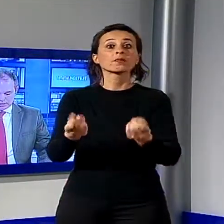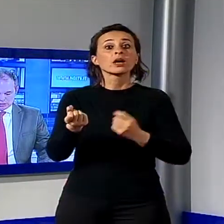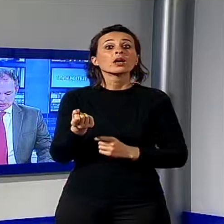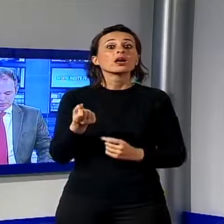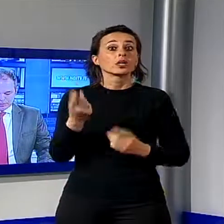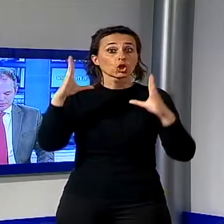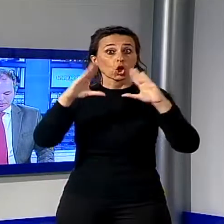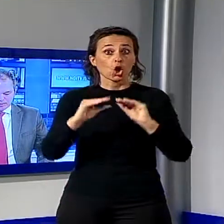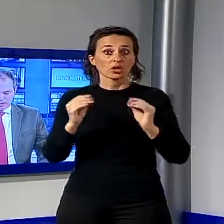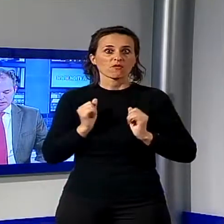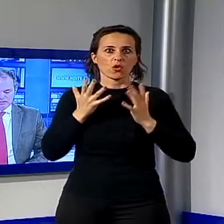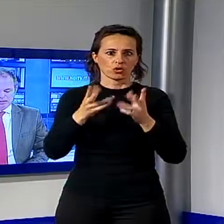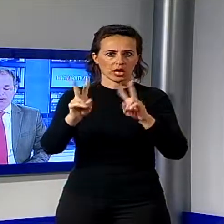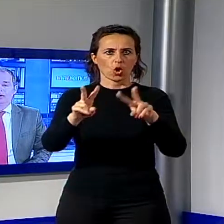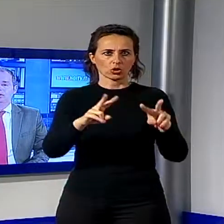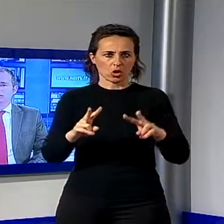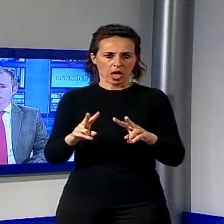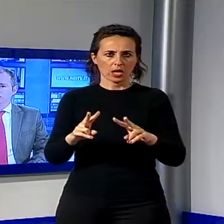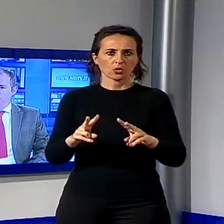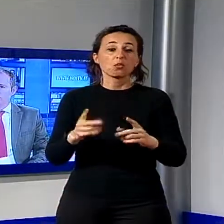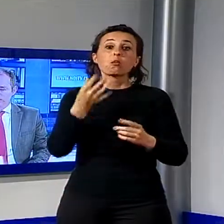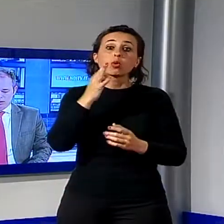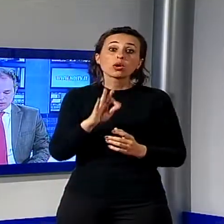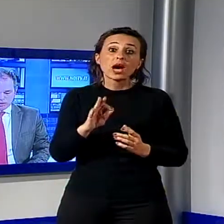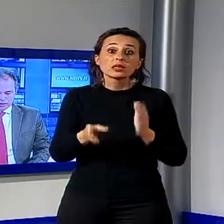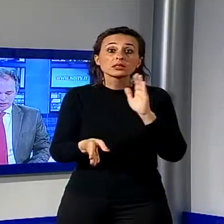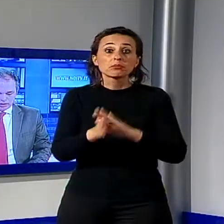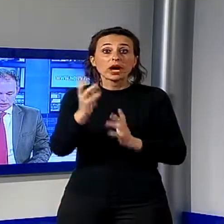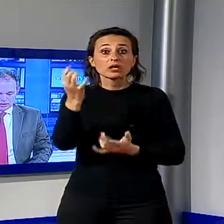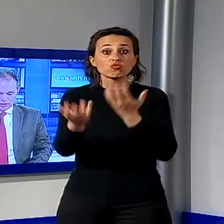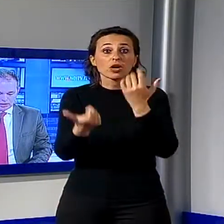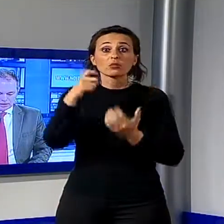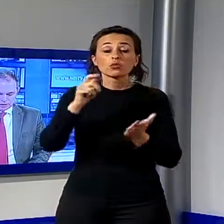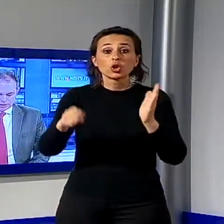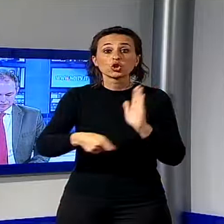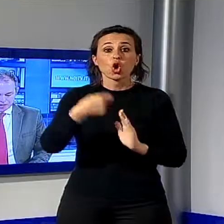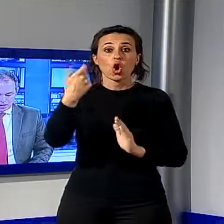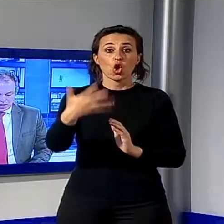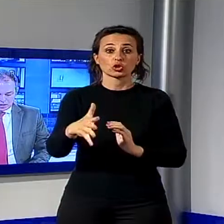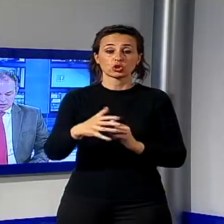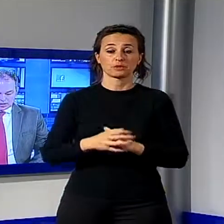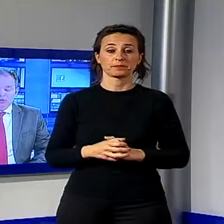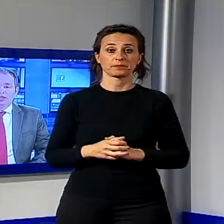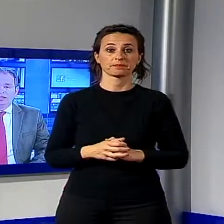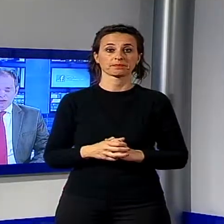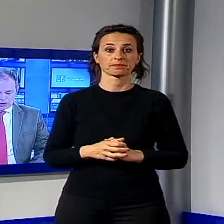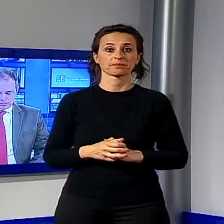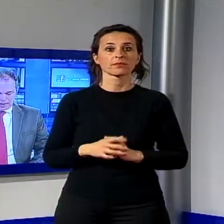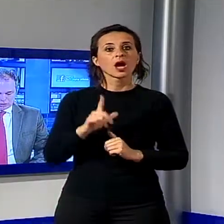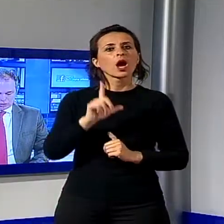resto non sarebbe la prima volta che si verificano situazioni di questo genere sulle colline di Camaiore. Da lunedì 16 marzo sul